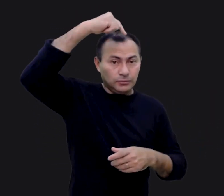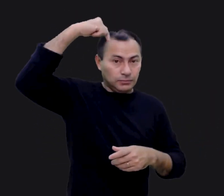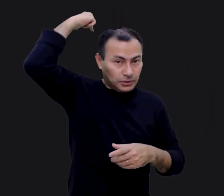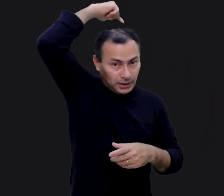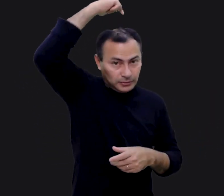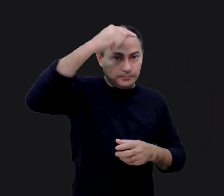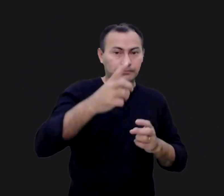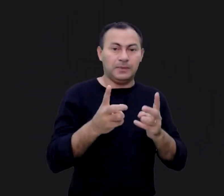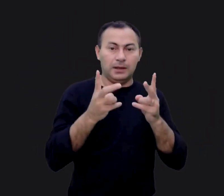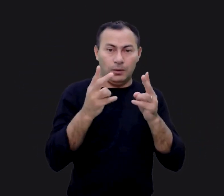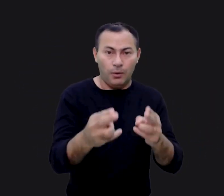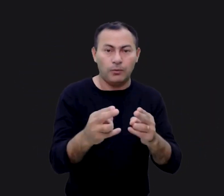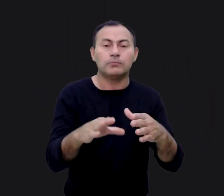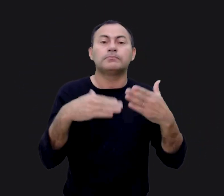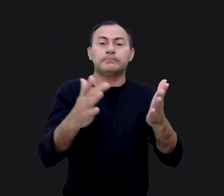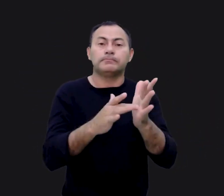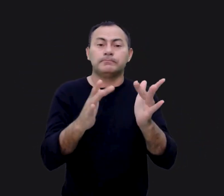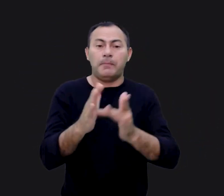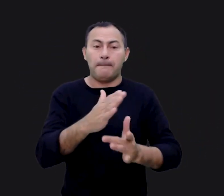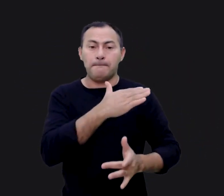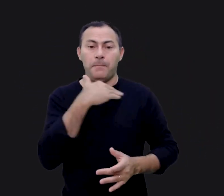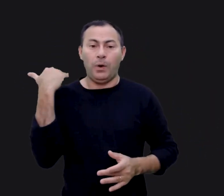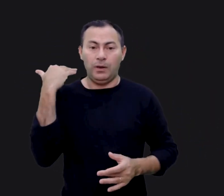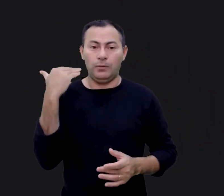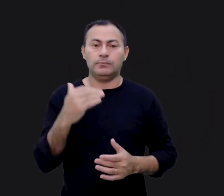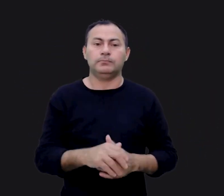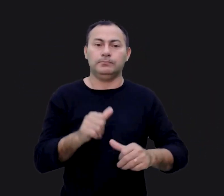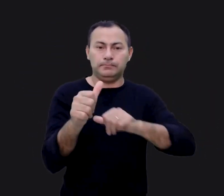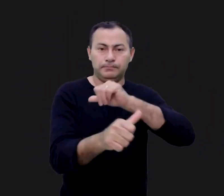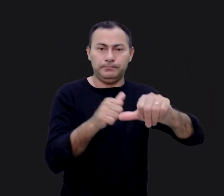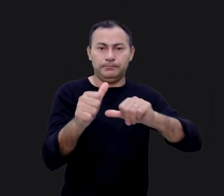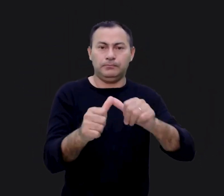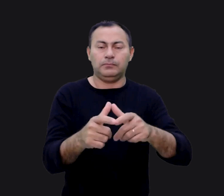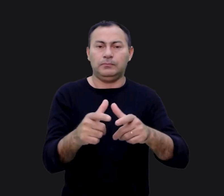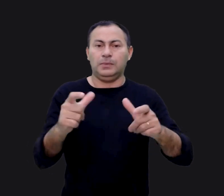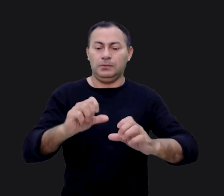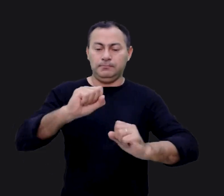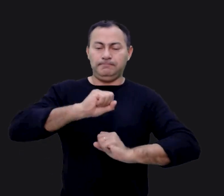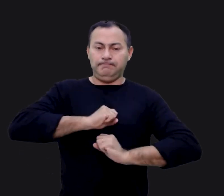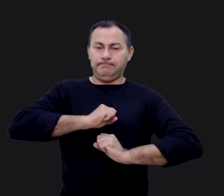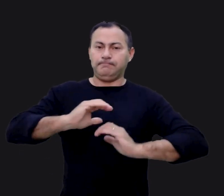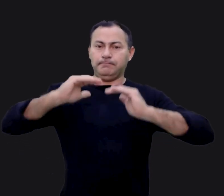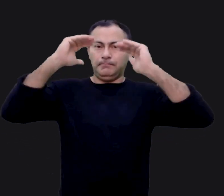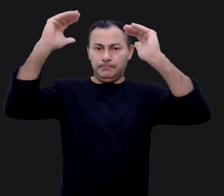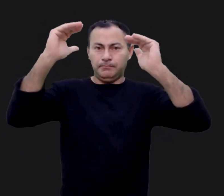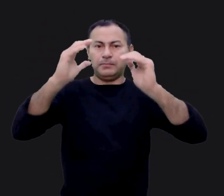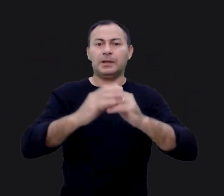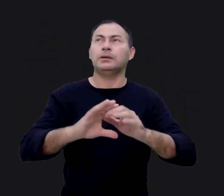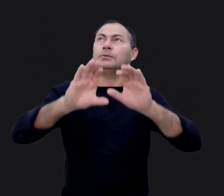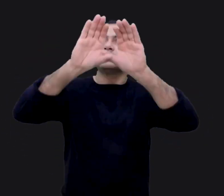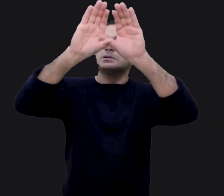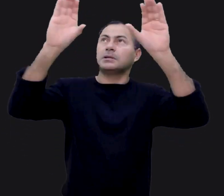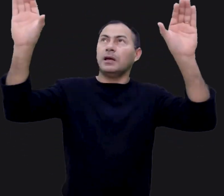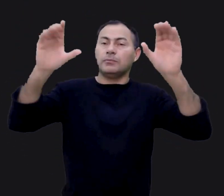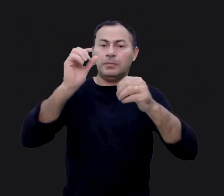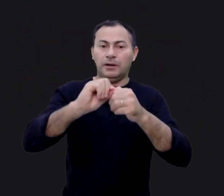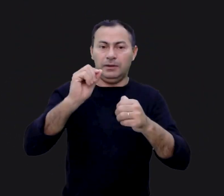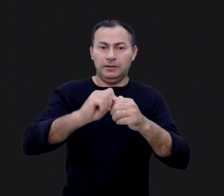santos. Deste mesmo modo, quando Jesus morreu na cruz, ele se tornou o grande sumo sacerdote. E, no céu, ele